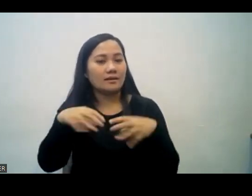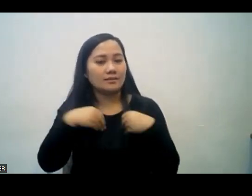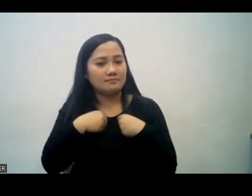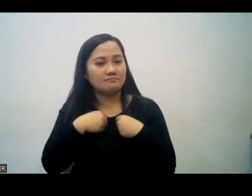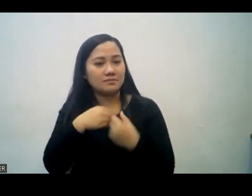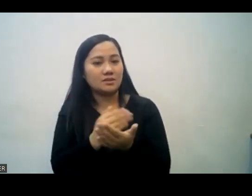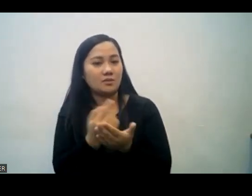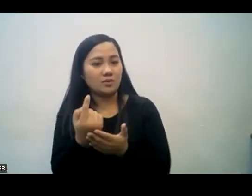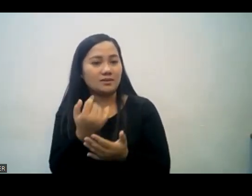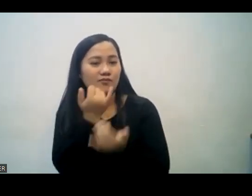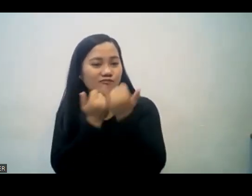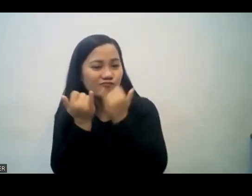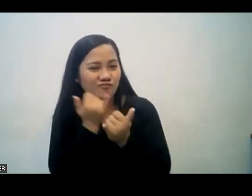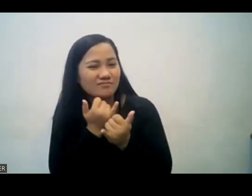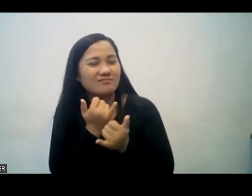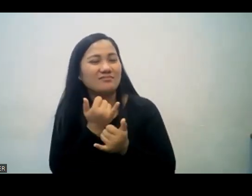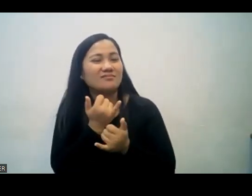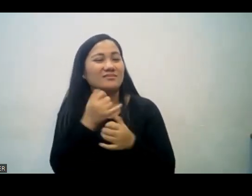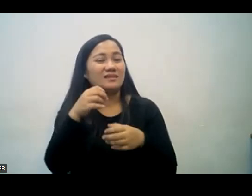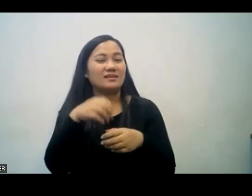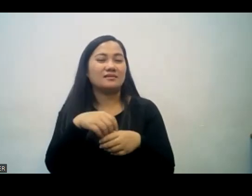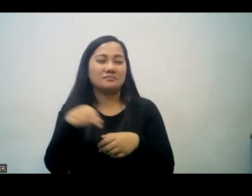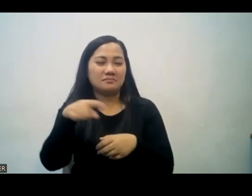natin yung mga pagkakamali ng mga tao sa fellowship.